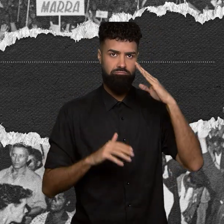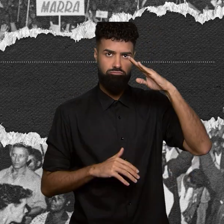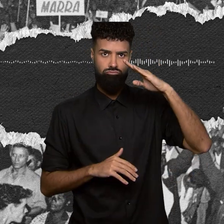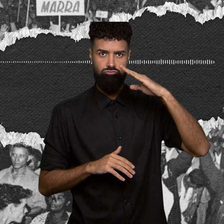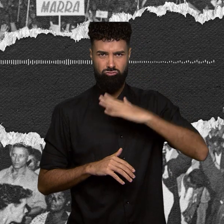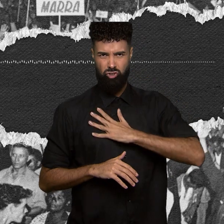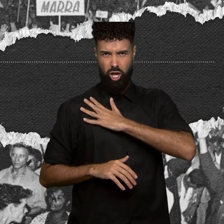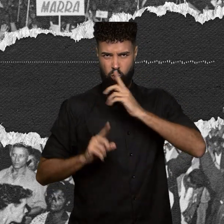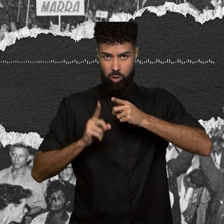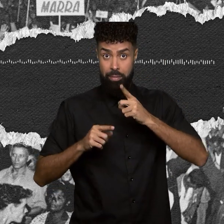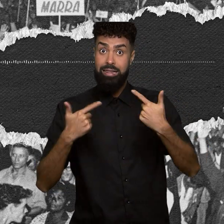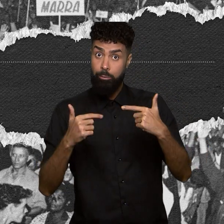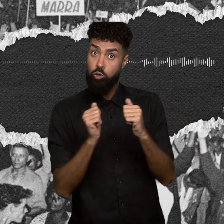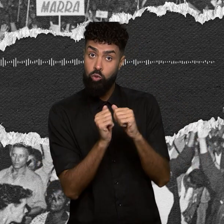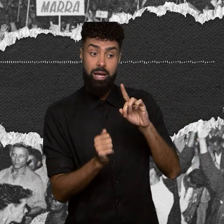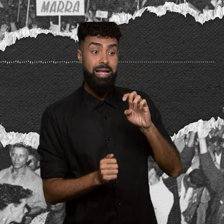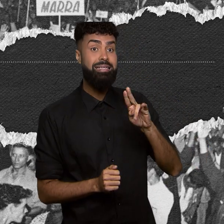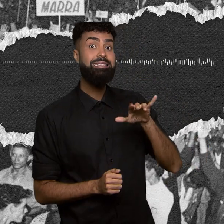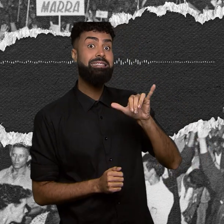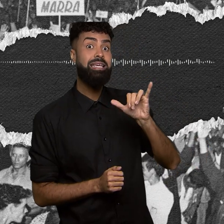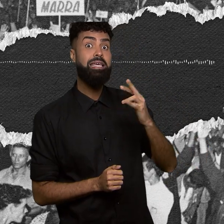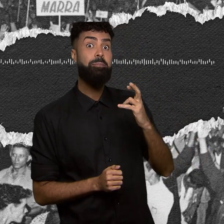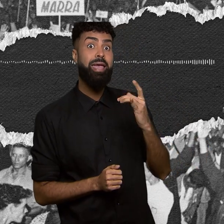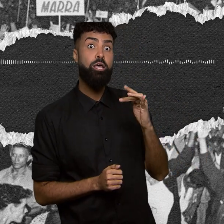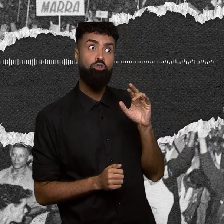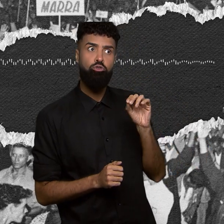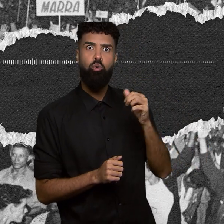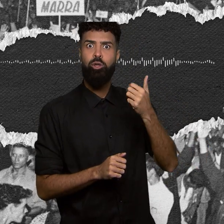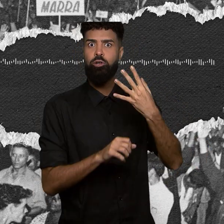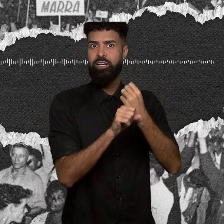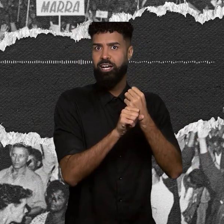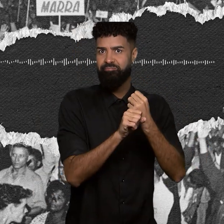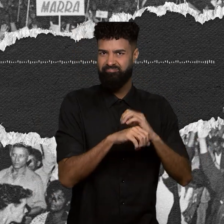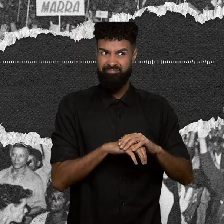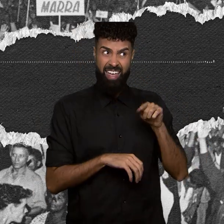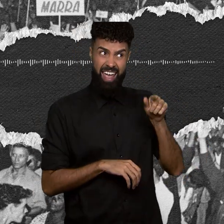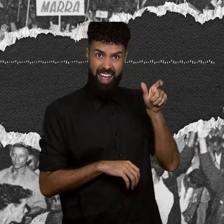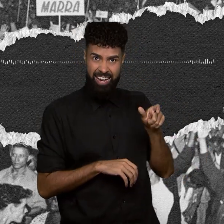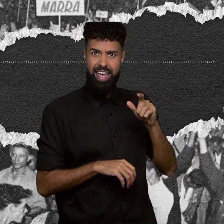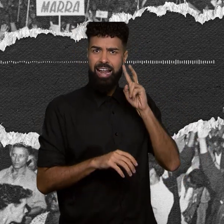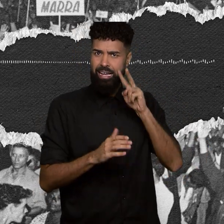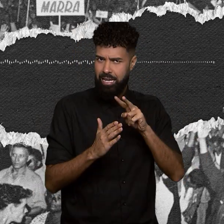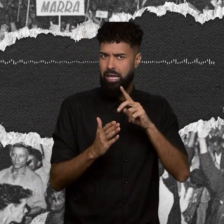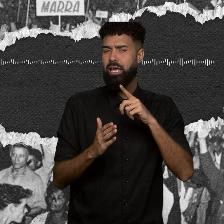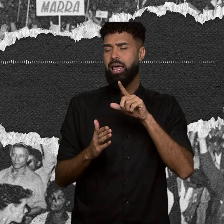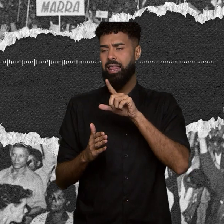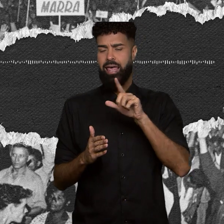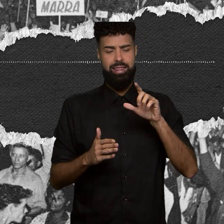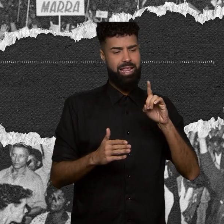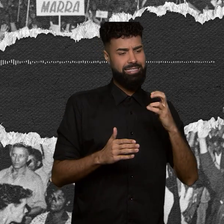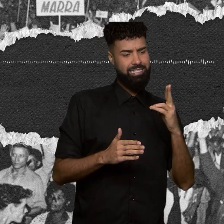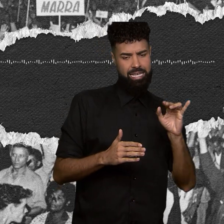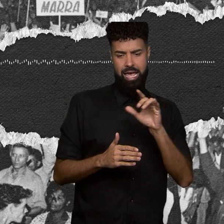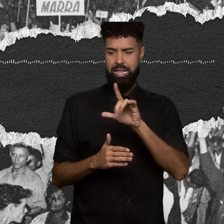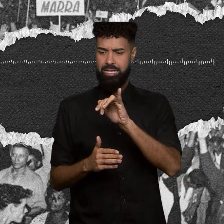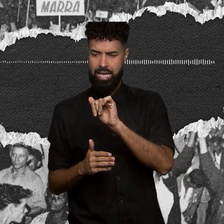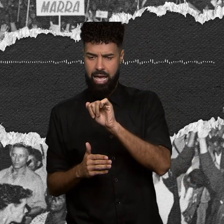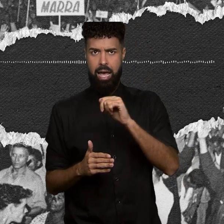anos. Darcy, Lia, Paulo, educadores que se misturam aos mais de 40% de analfabetos brasileiros de